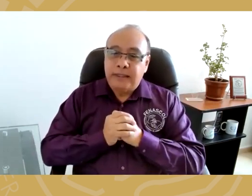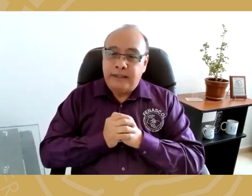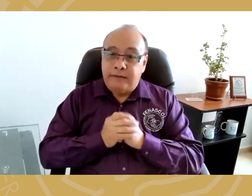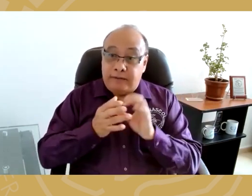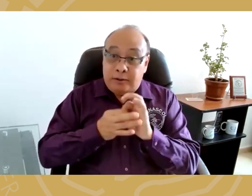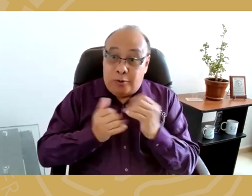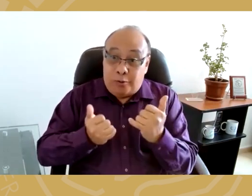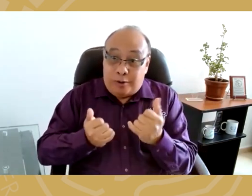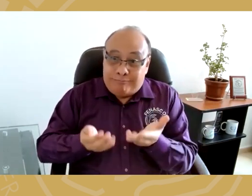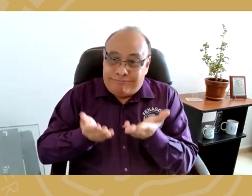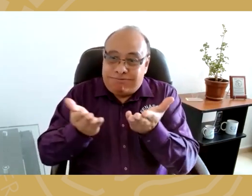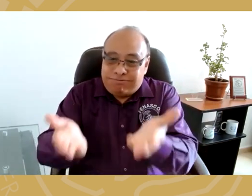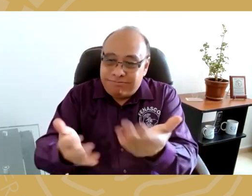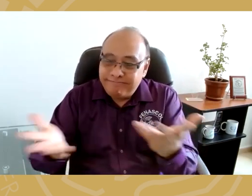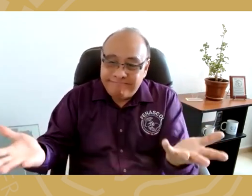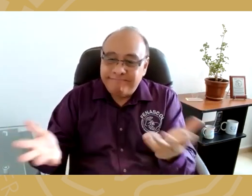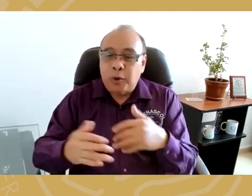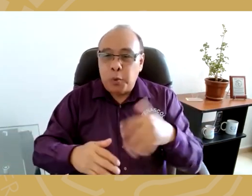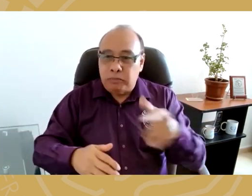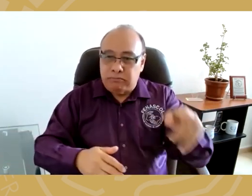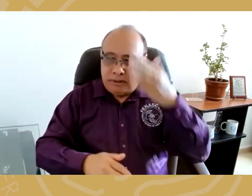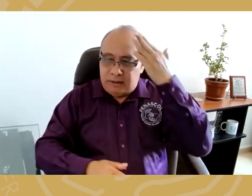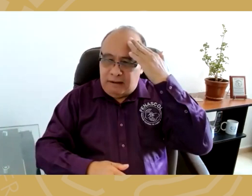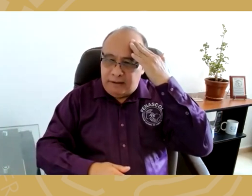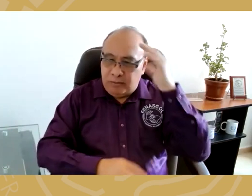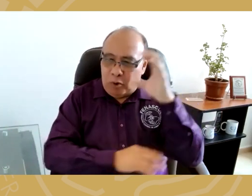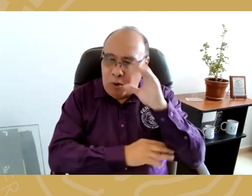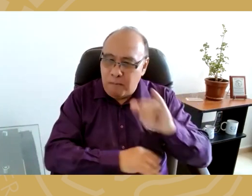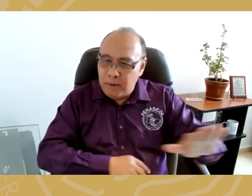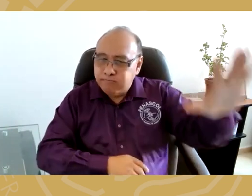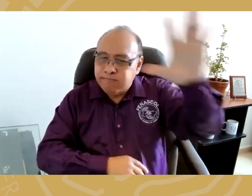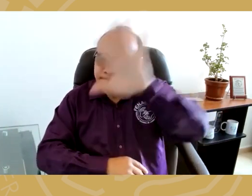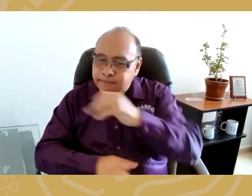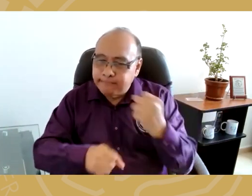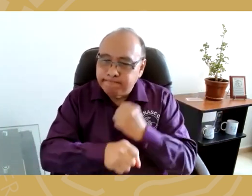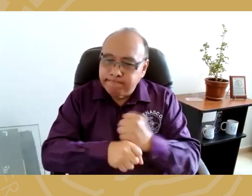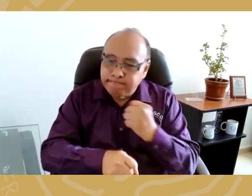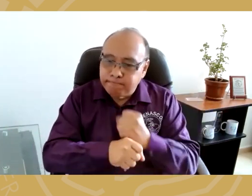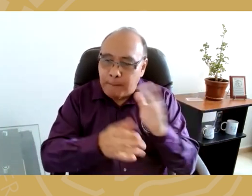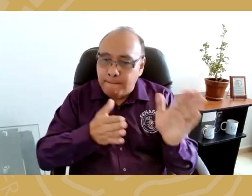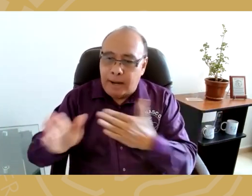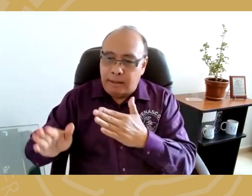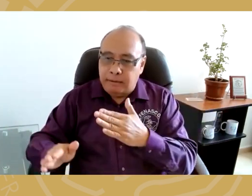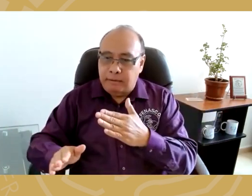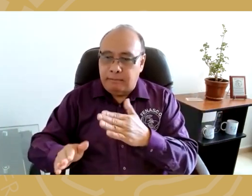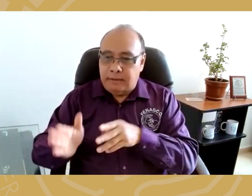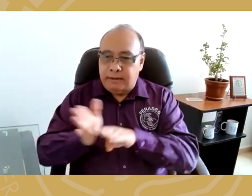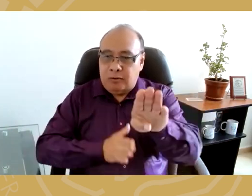FENASCOL. En este momento, FENASCOL les hace entrega de un material. Como todos saben, actualmente en el país se